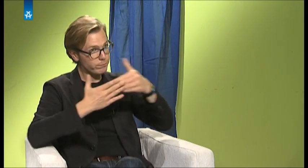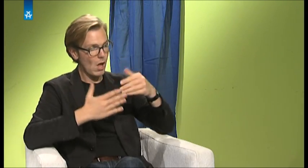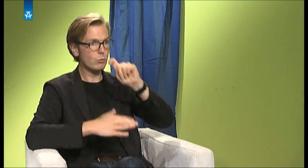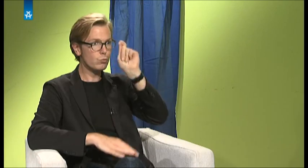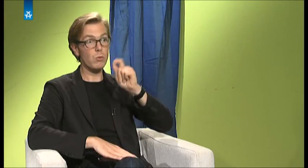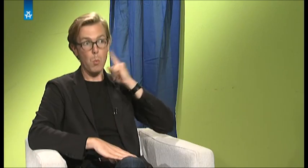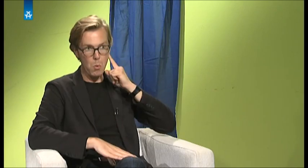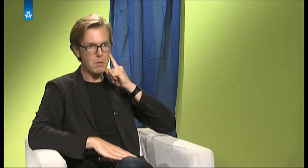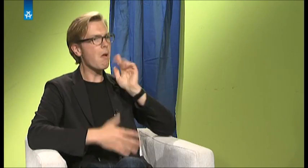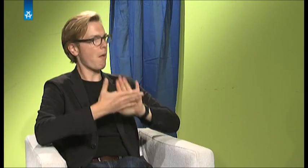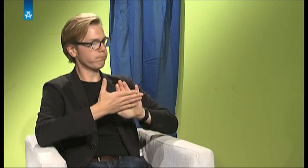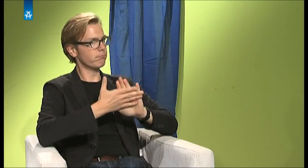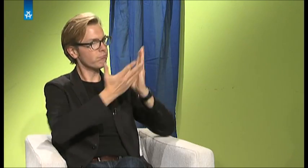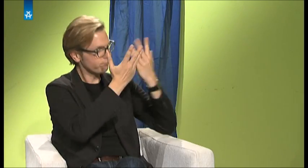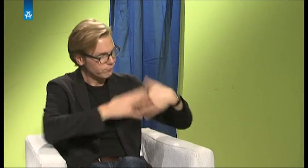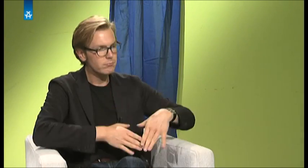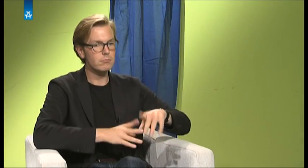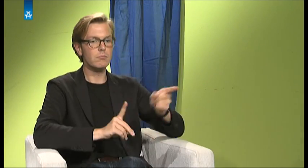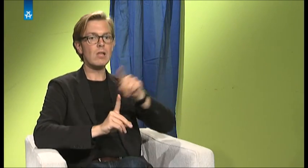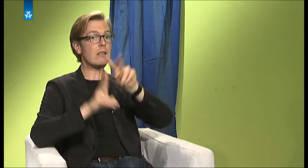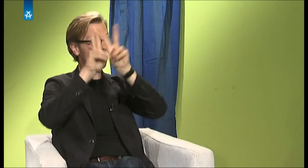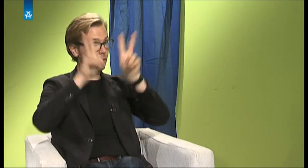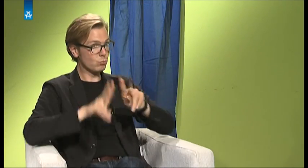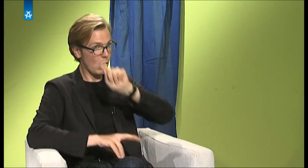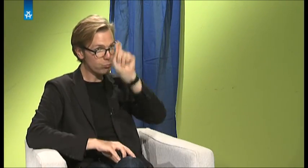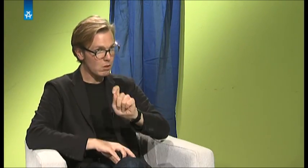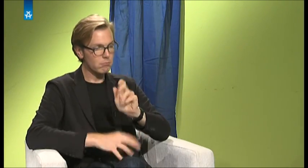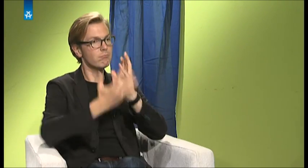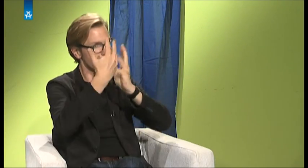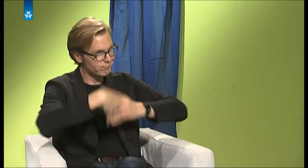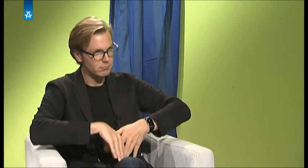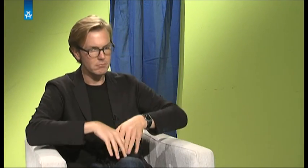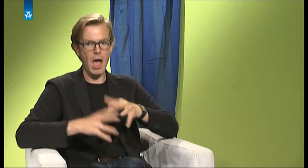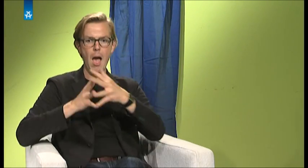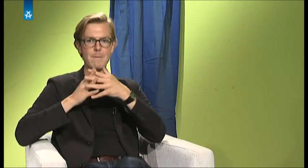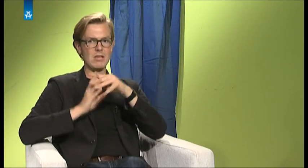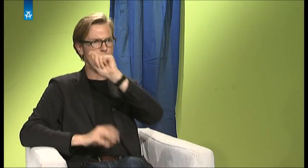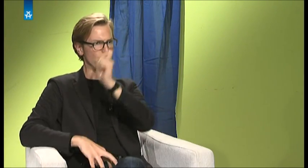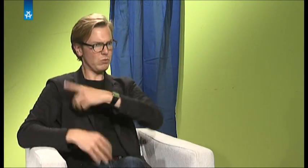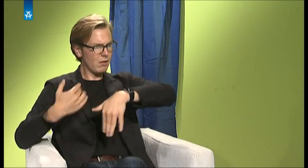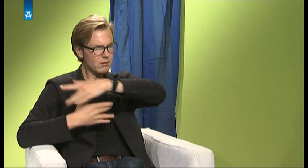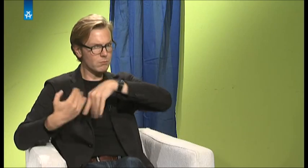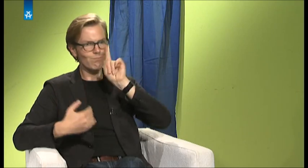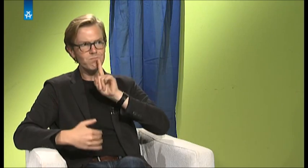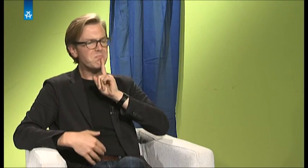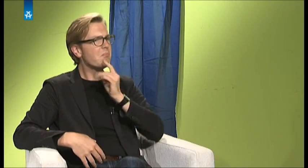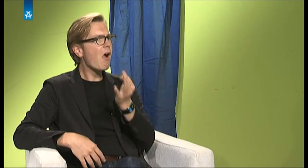mit denen bin ich gut zurechtgekommen, mit internationalen Studenten auch. Aber mit den amerikanischen Studenten, die taub waren, war das nicht so